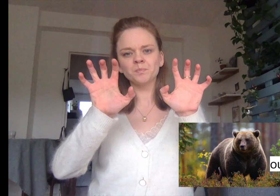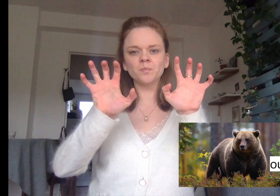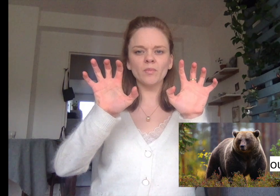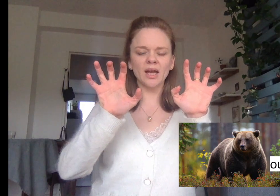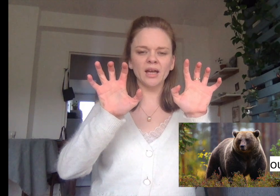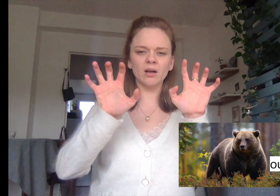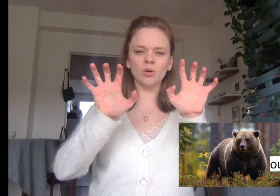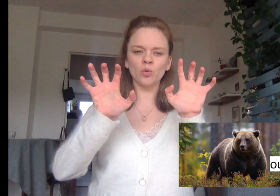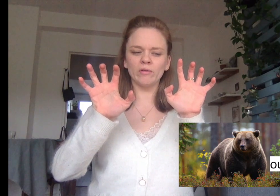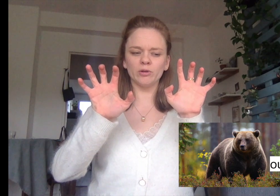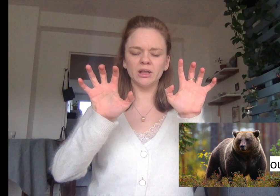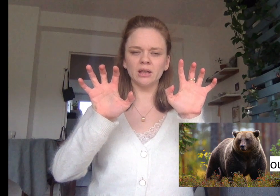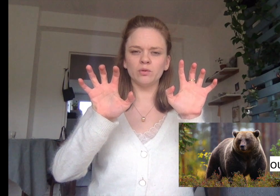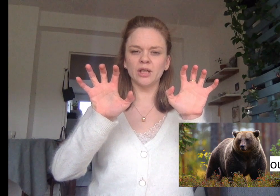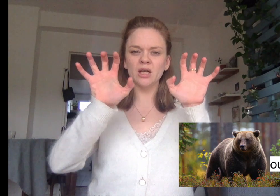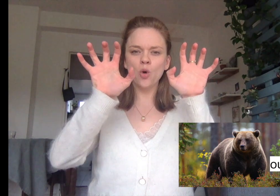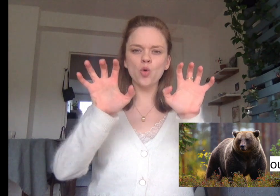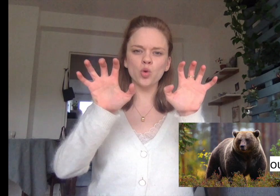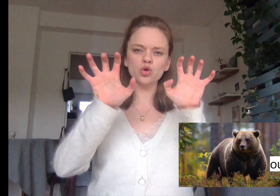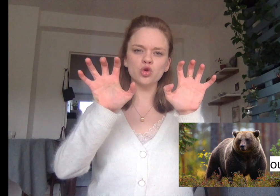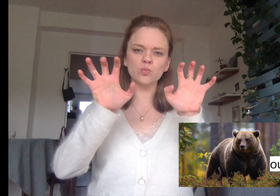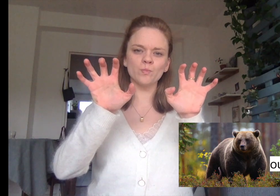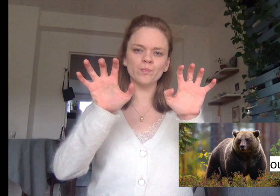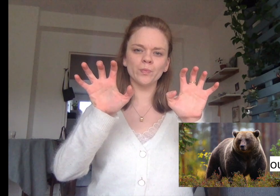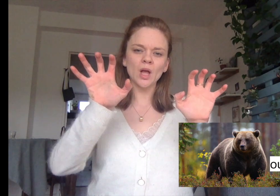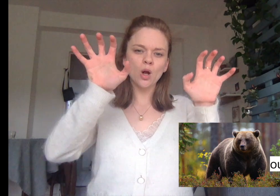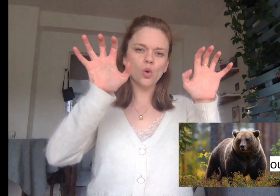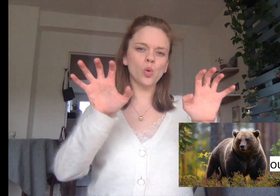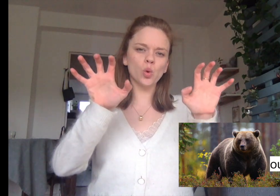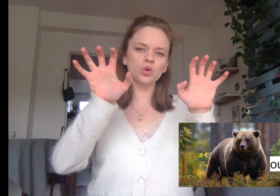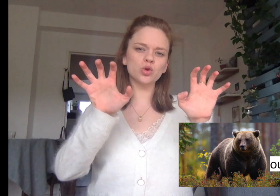Et on va venir l'ébouler. Ours. Ours.